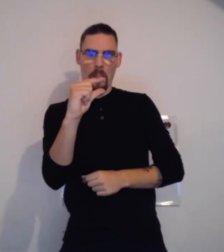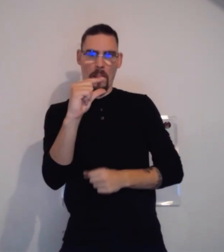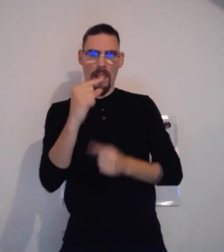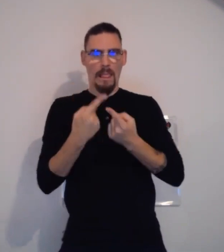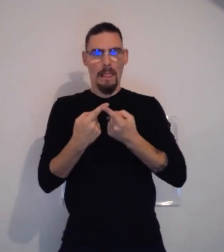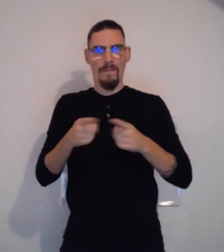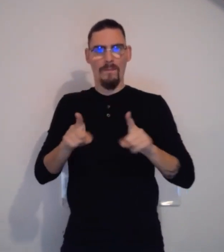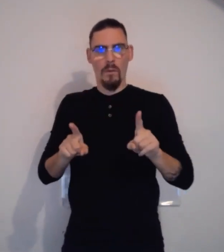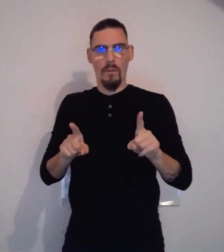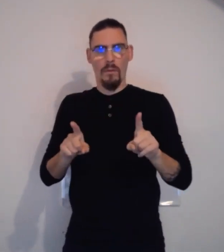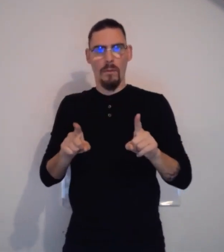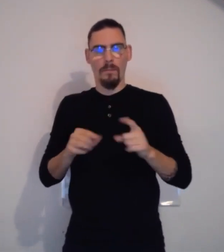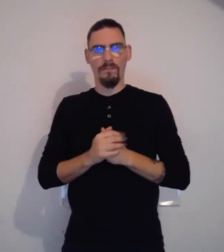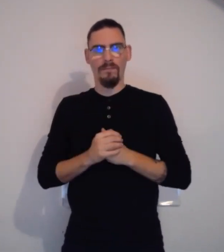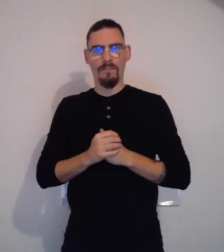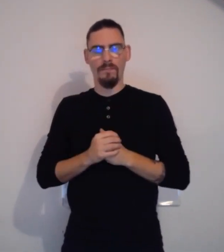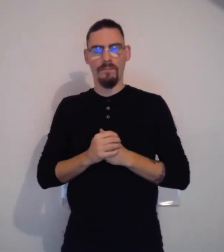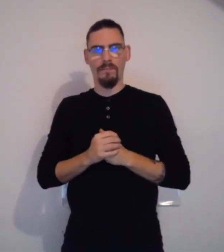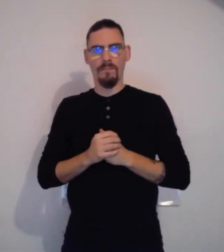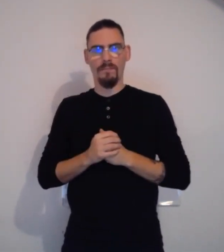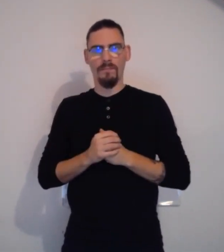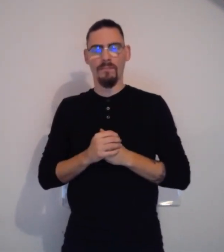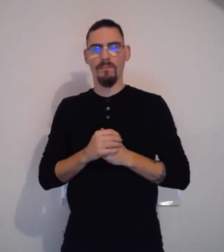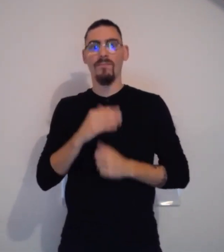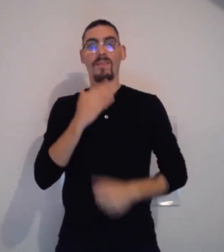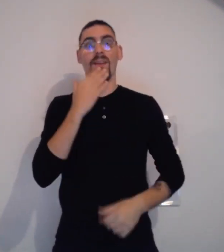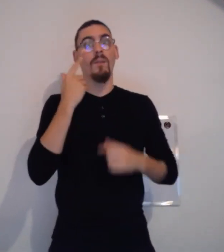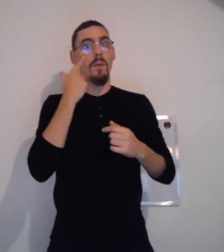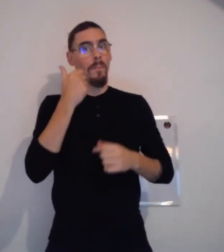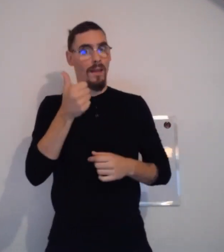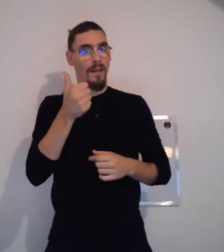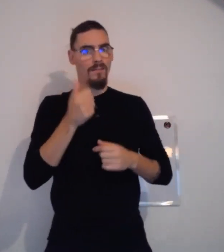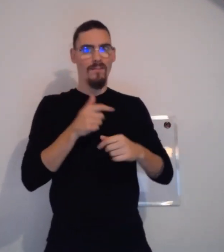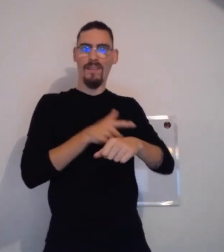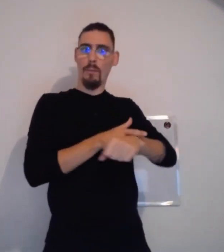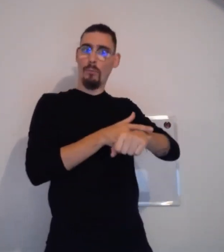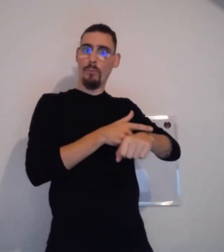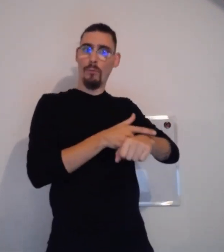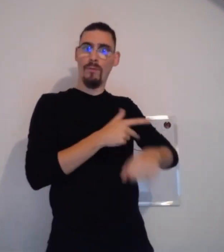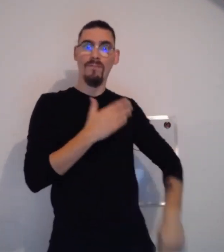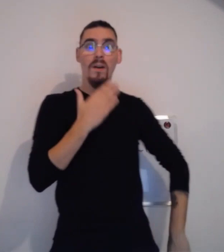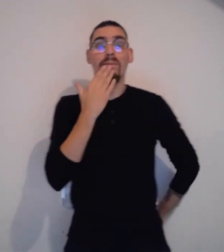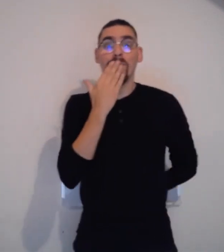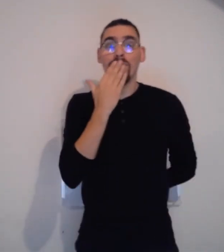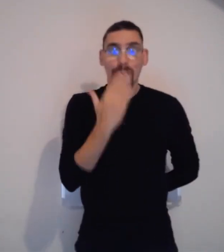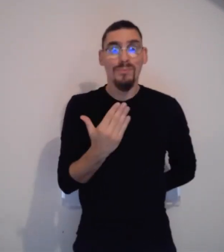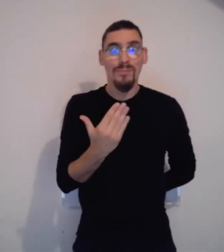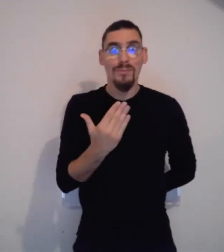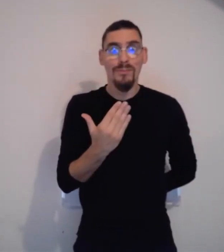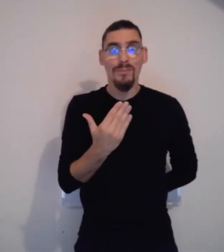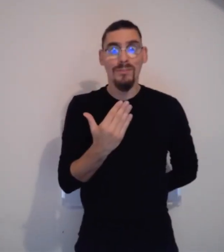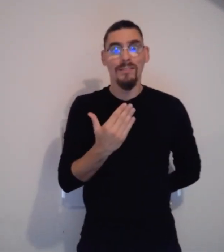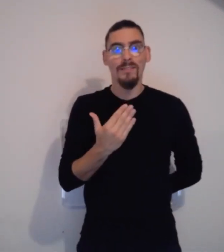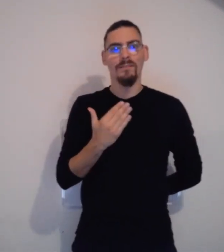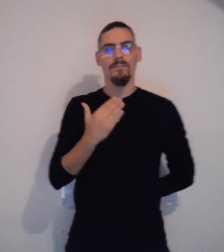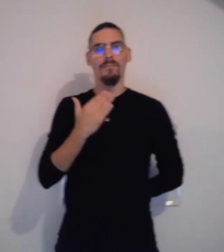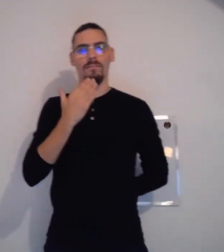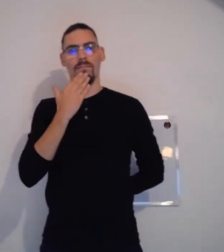Et l'expression du visage est légèrement différente. Regardez bien. Au début, je vais vous dire